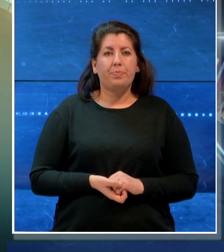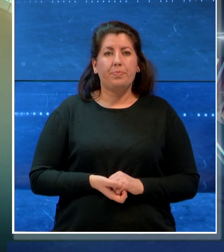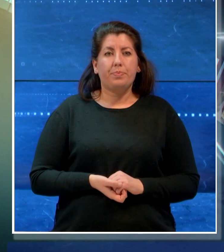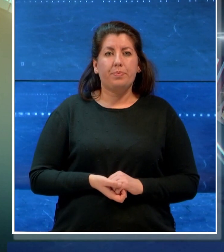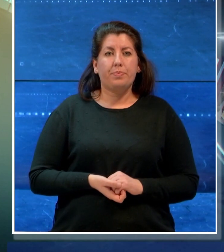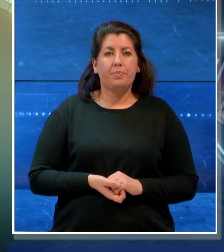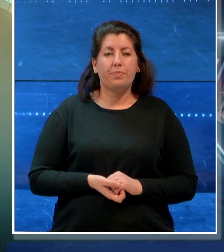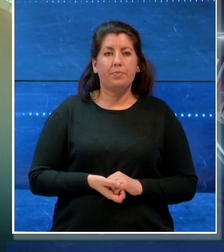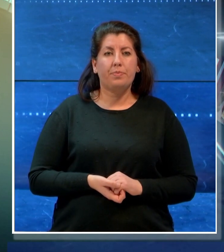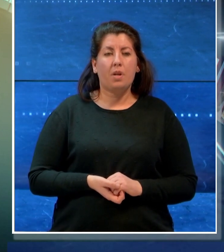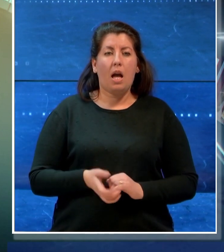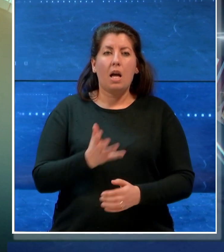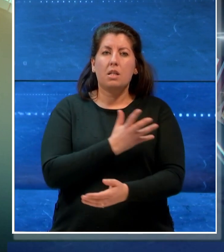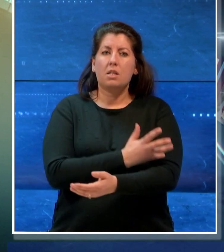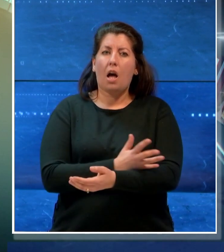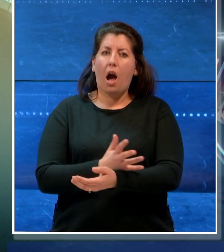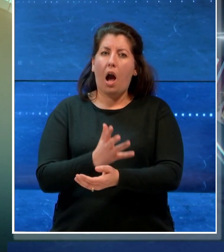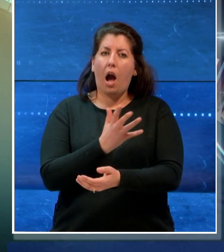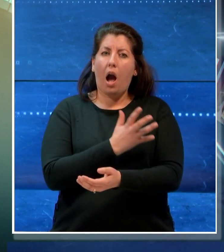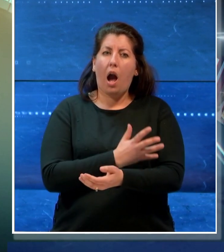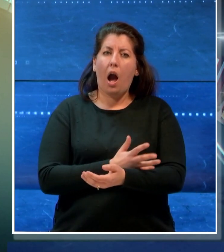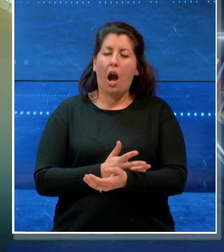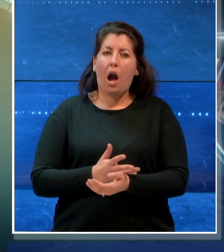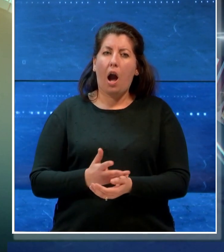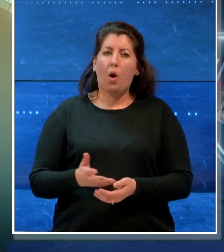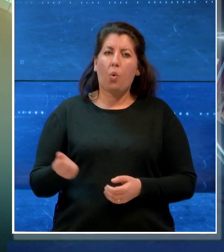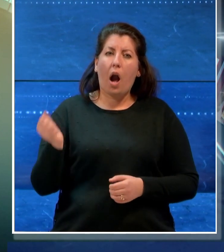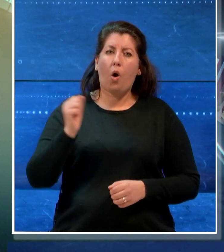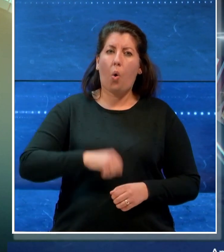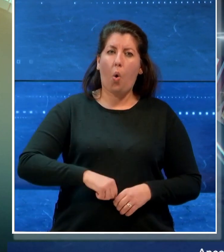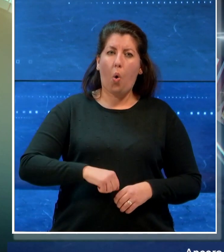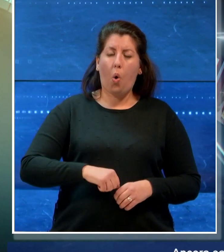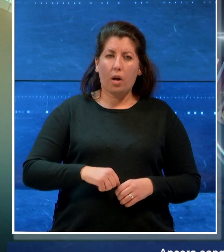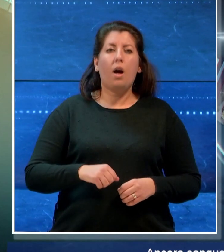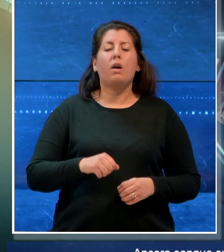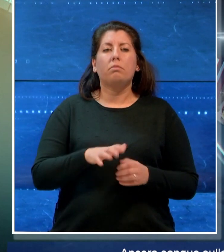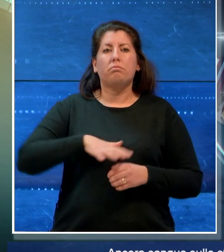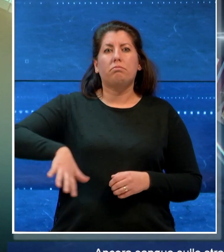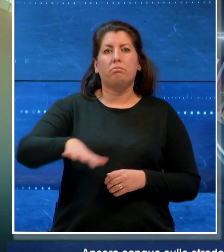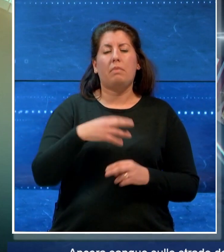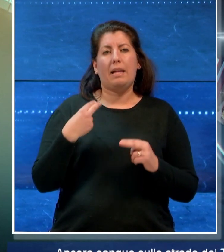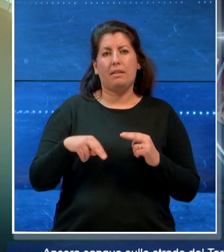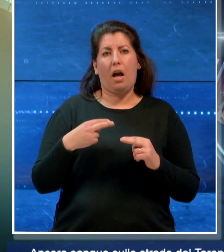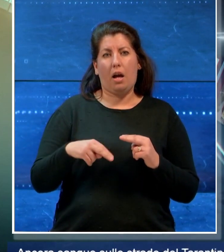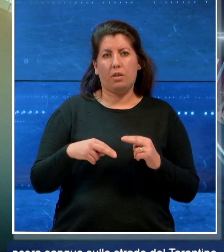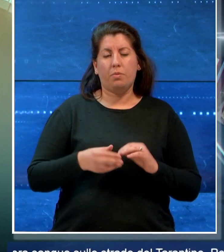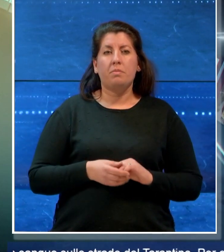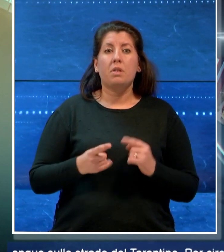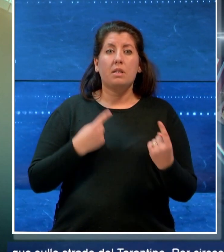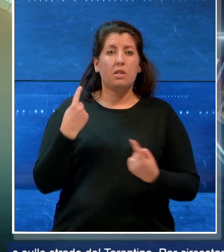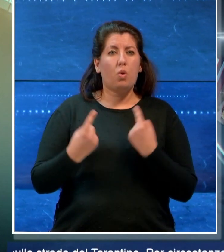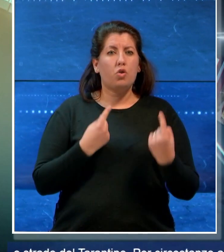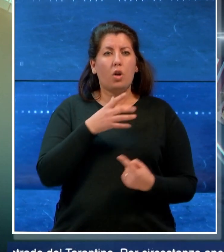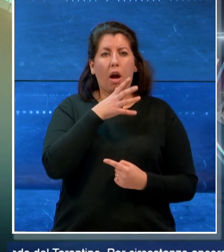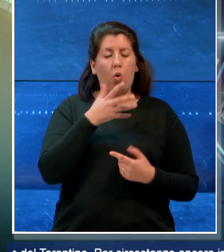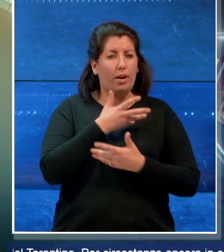Ancora sangue sulle strade del Tarantino per circostanze ancora in corso di